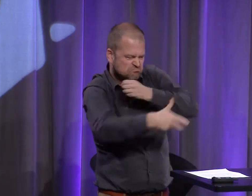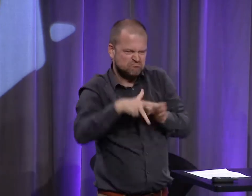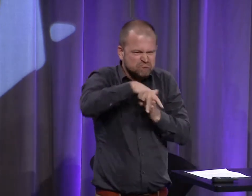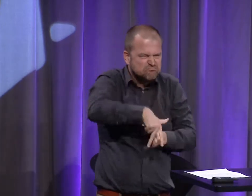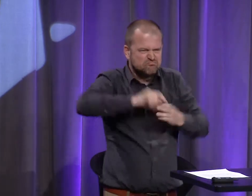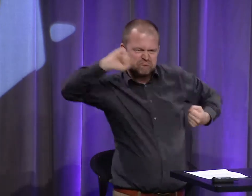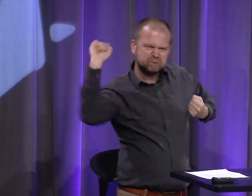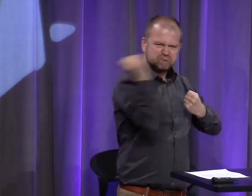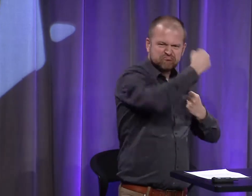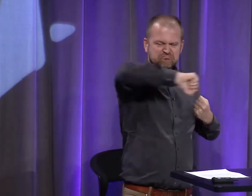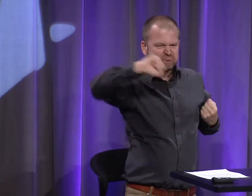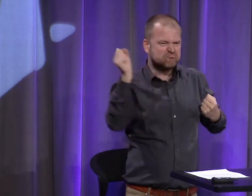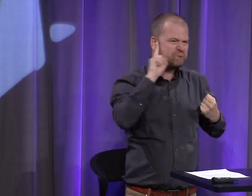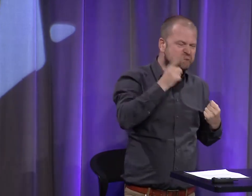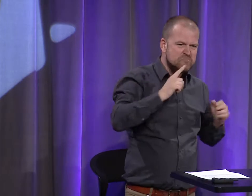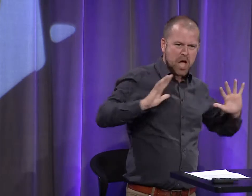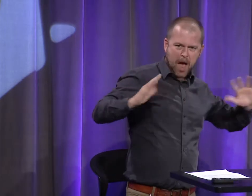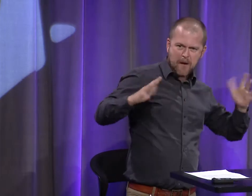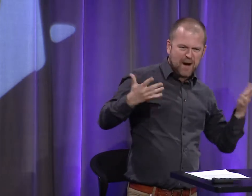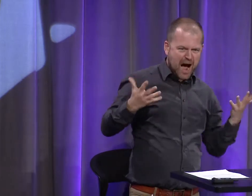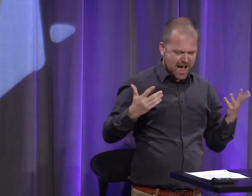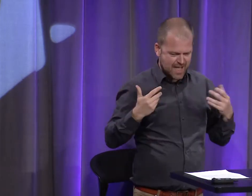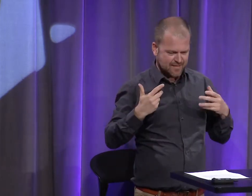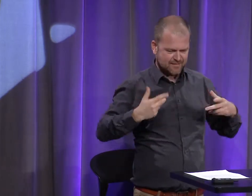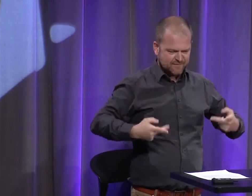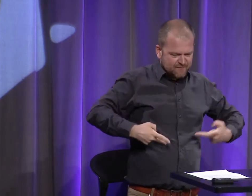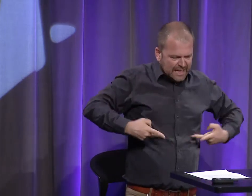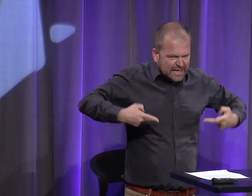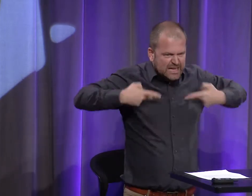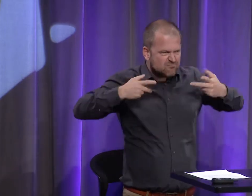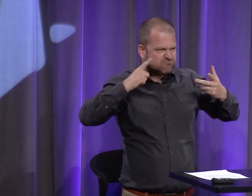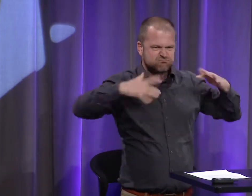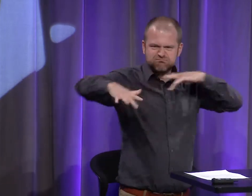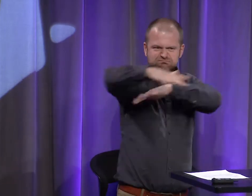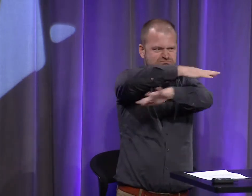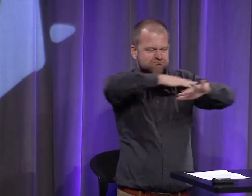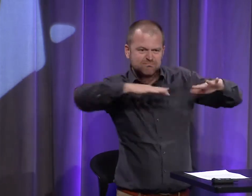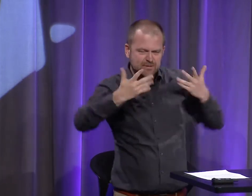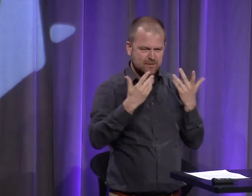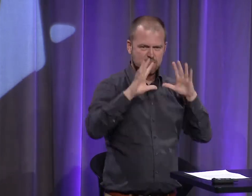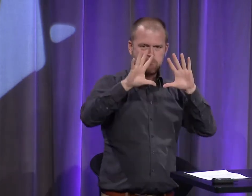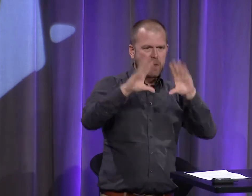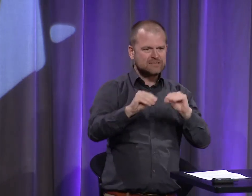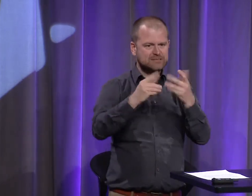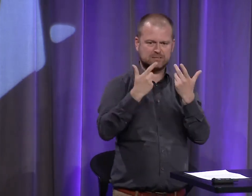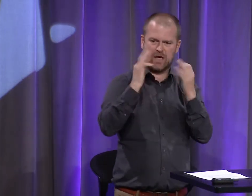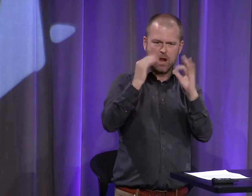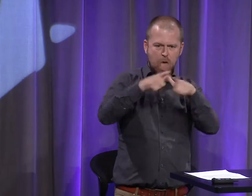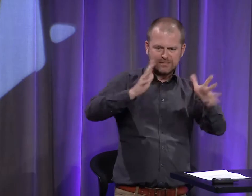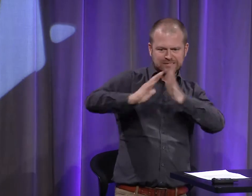plonger dans une période faite de chevaliers, de guerriers, dans une époque où l'environnement est complètement